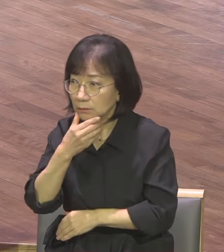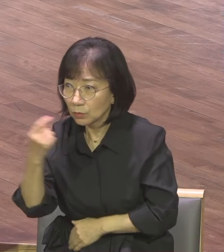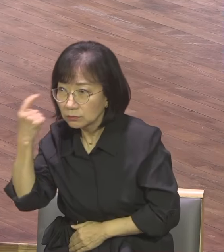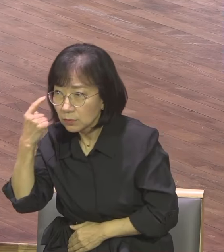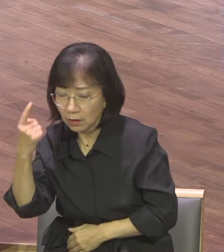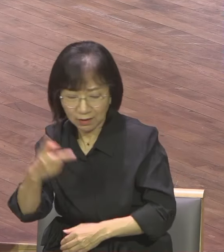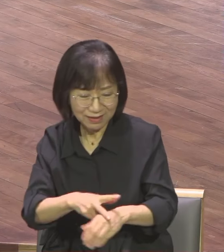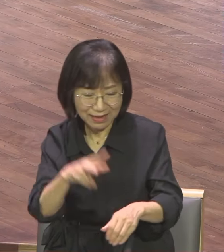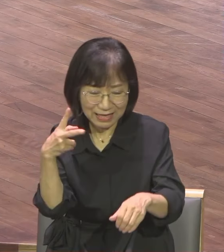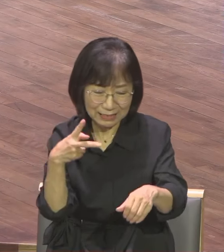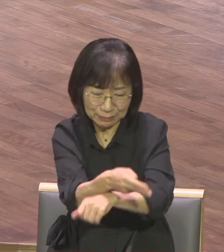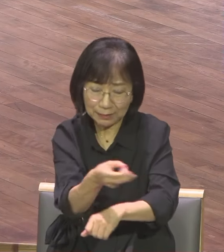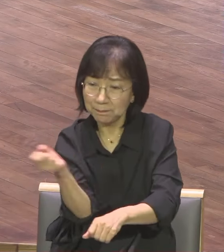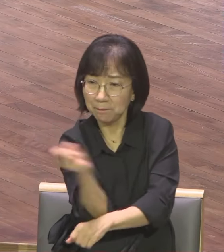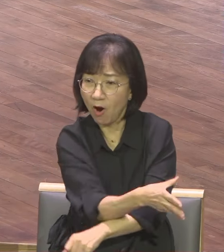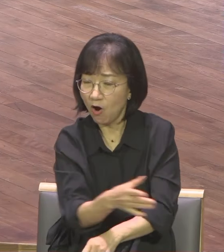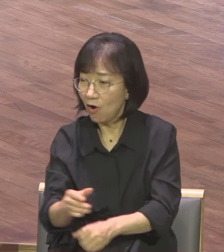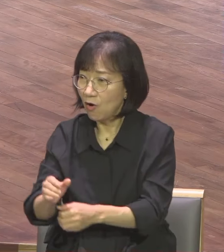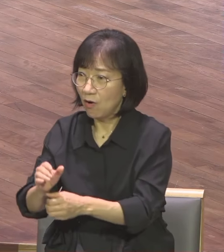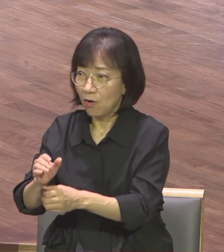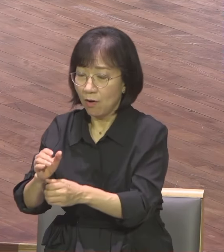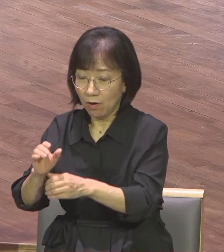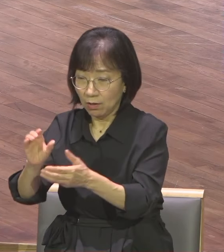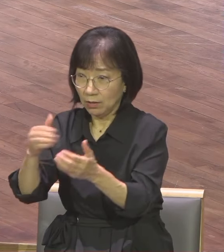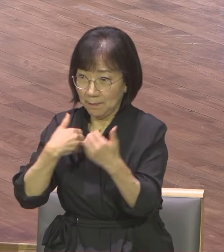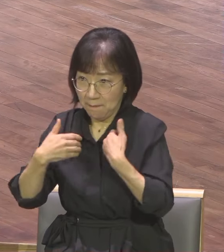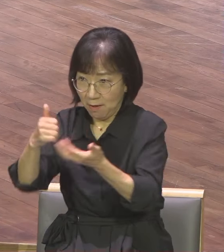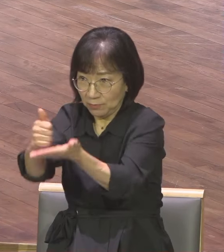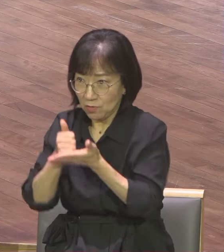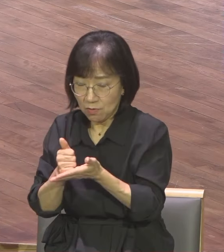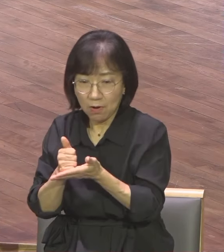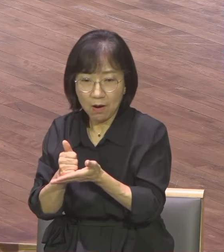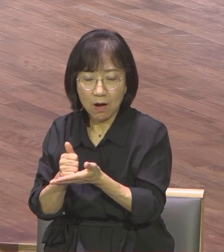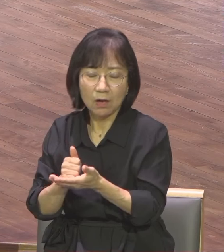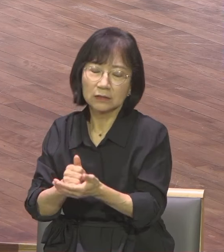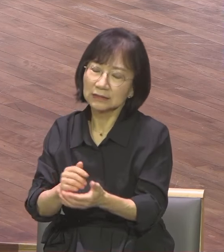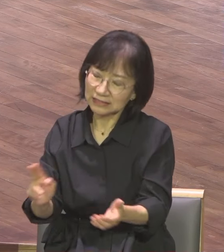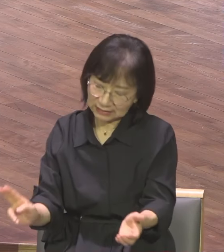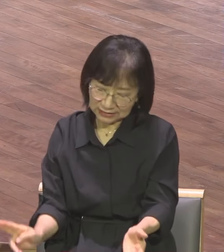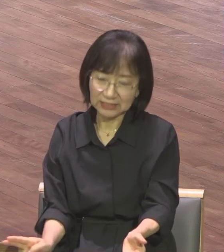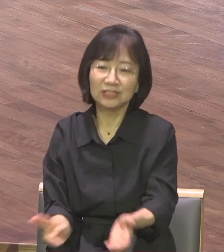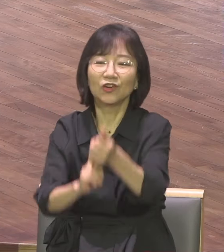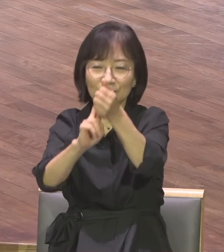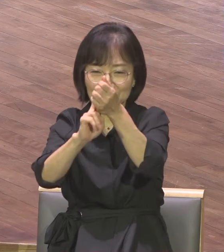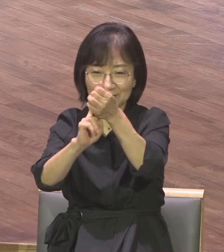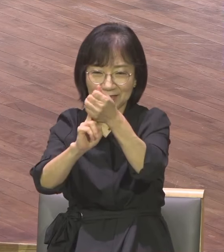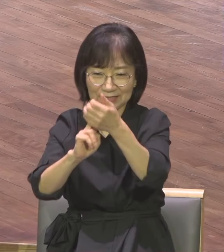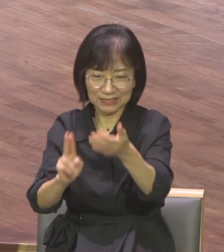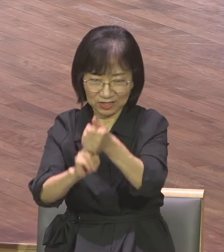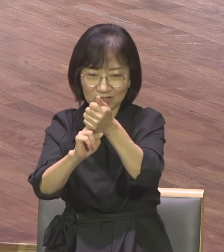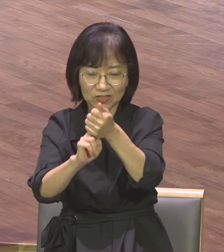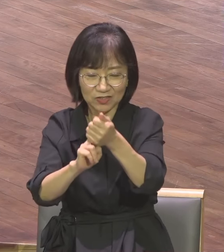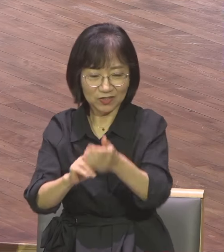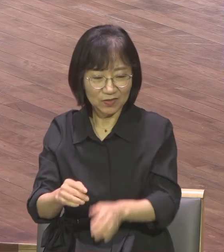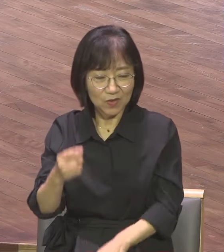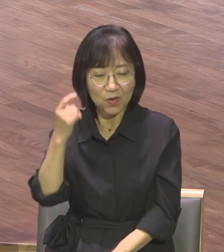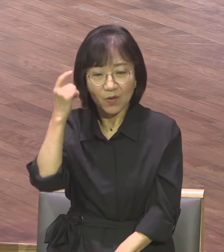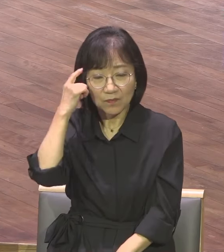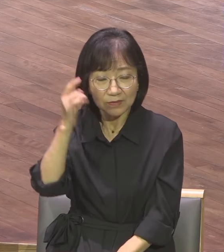바울을 통해 그리스도를 영접했다 이건 기적이에요 왜 그러냐면 아데미 여신을 버리고 예수를 믿는